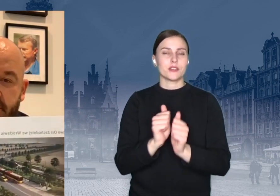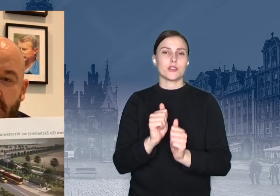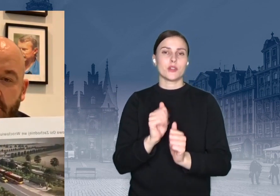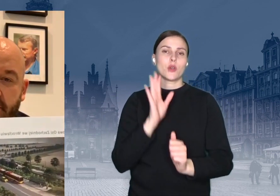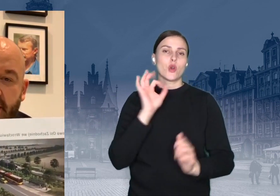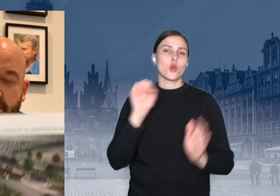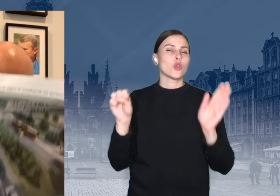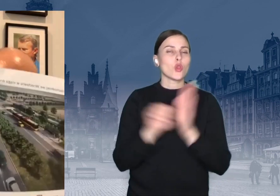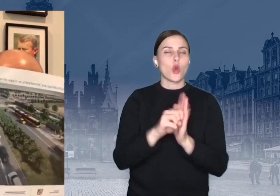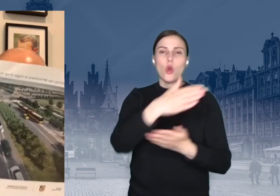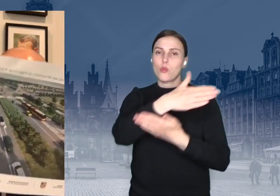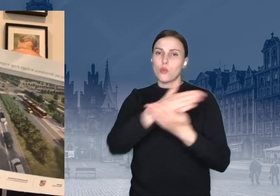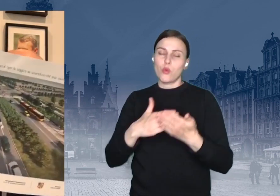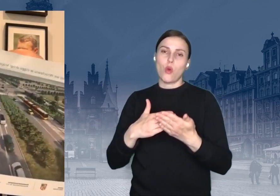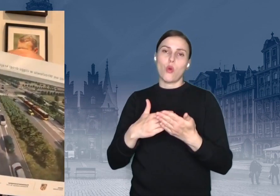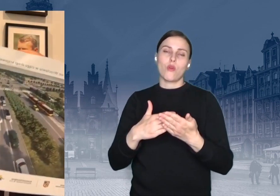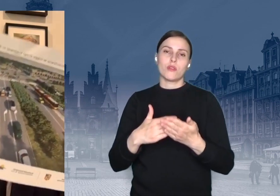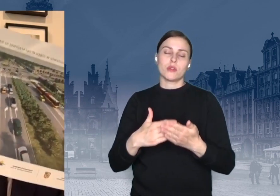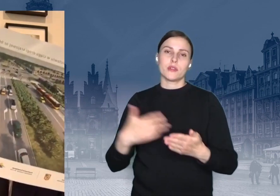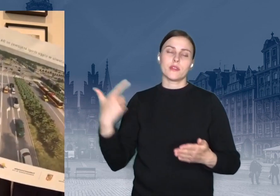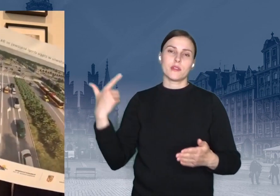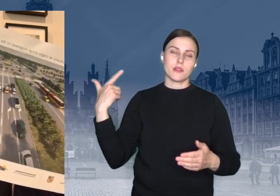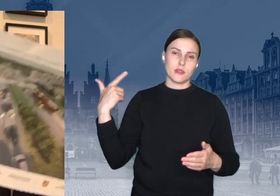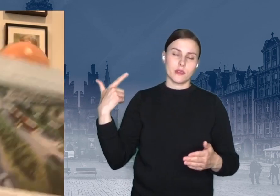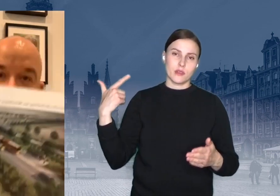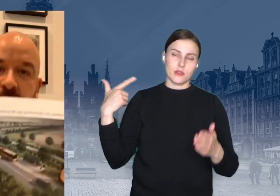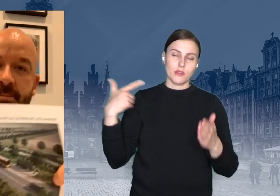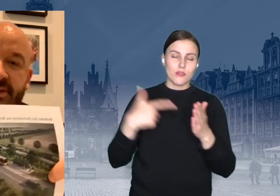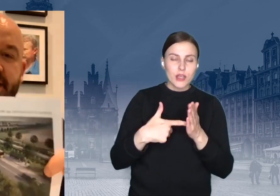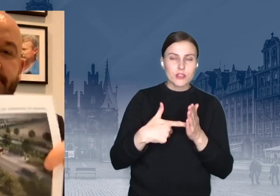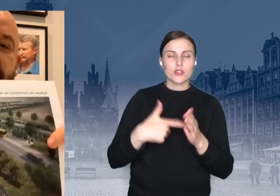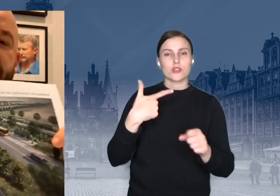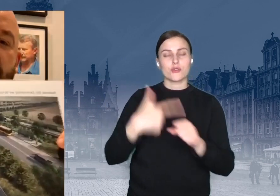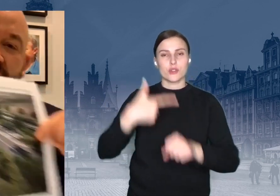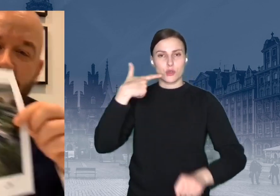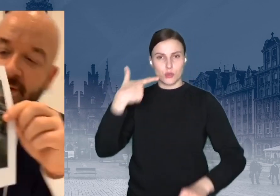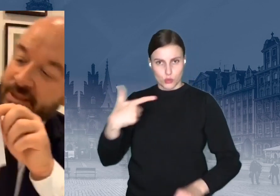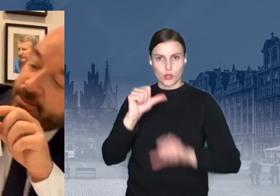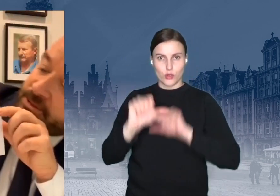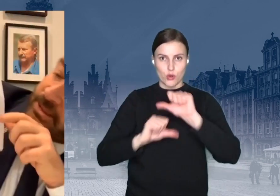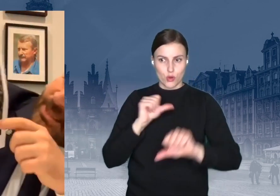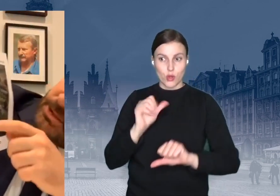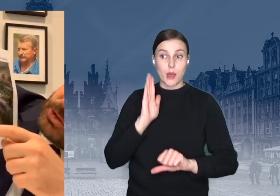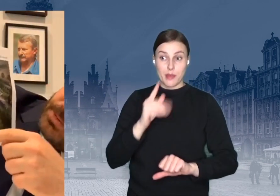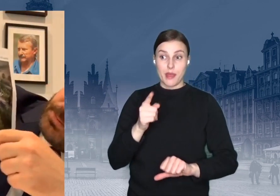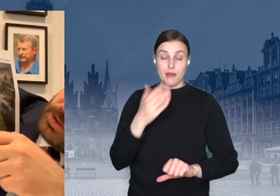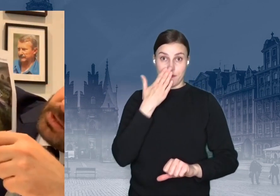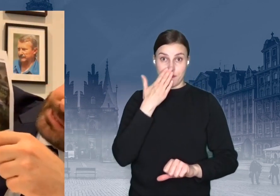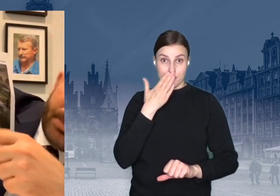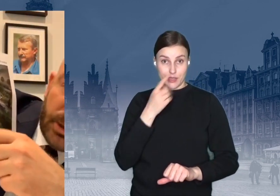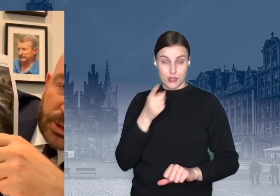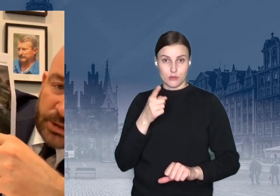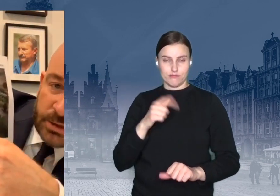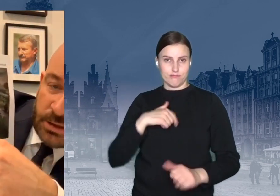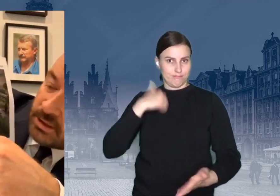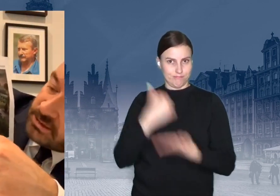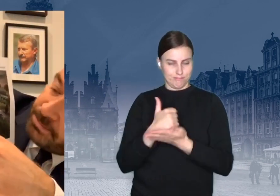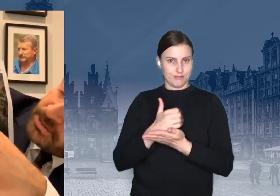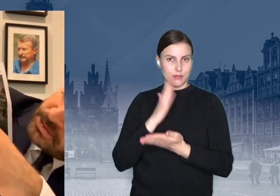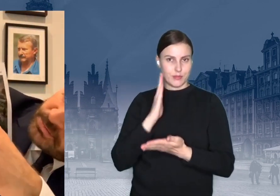do połowy 2022. Pojedziemy, będzie super, będziecie, słuchajcie, popatrzcie, tak będzie wyglądało. W takim standardzie zrobimy drogę